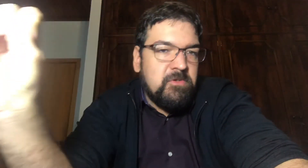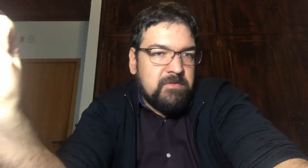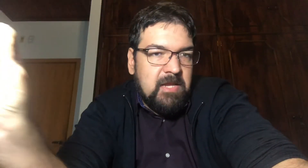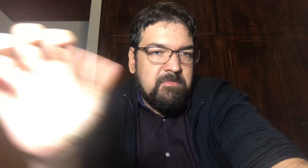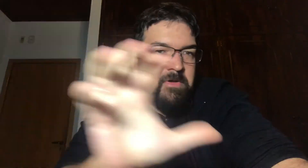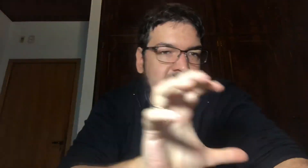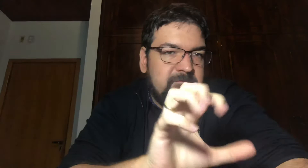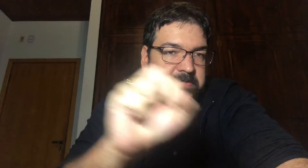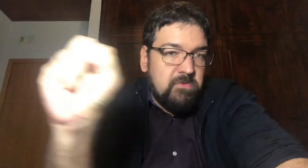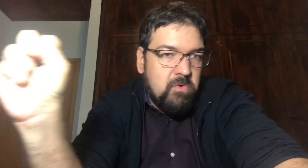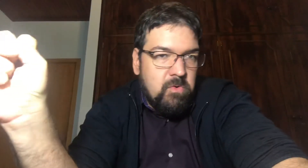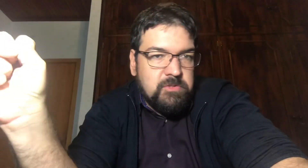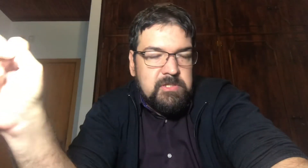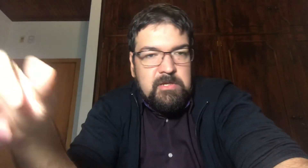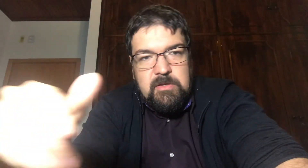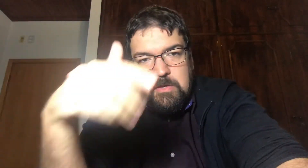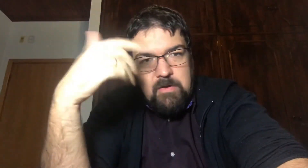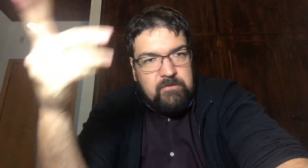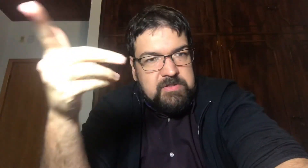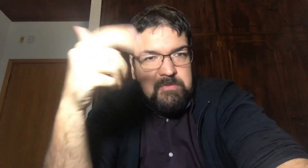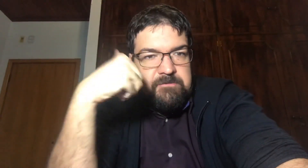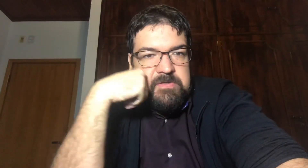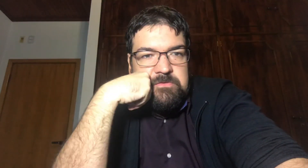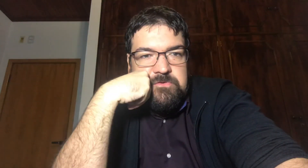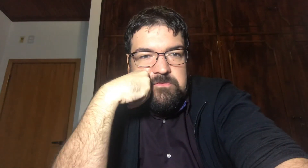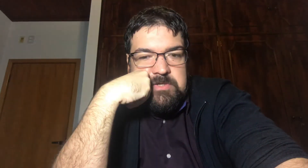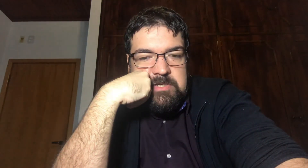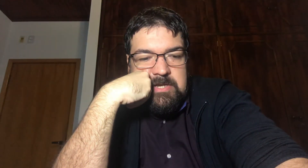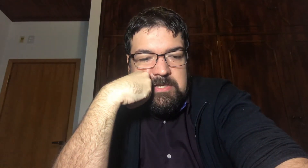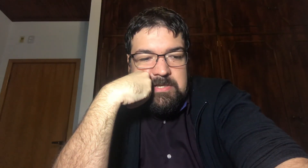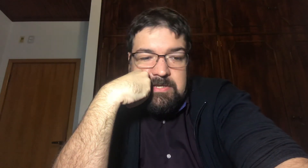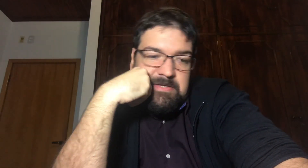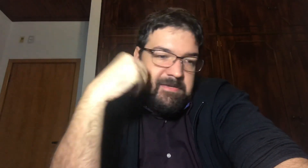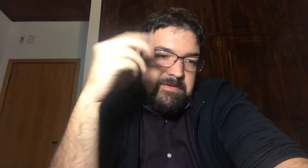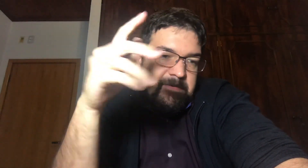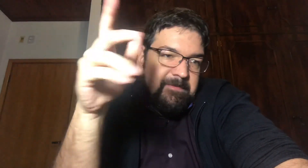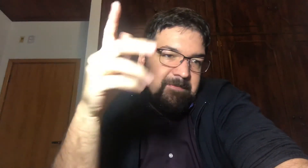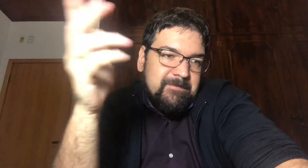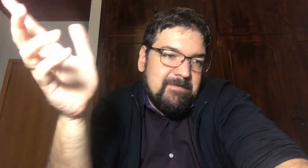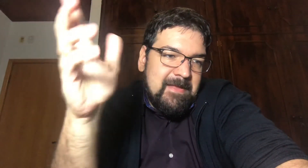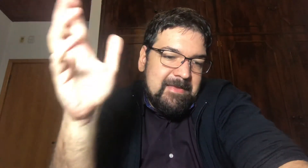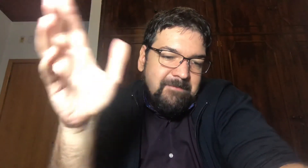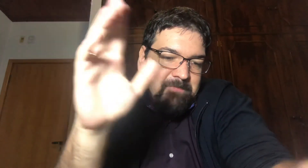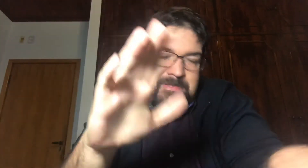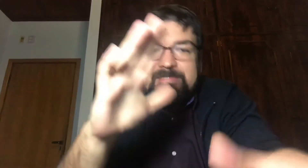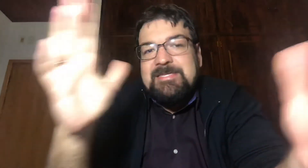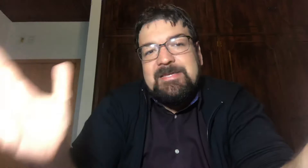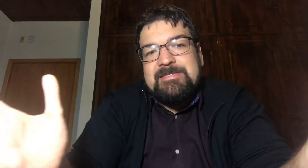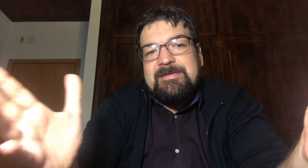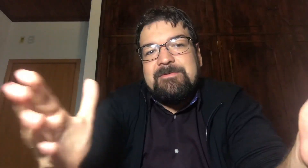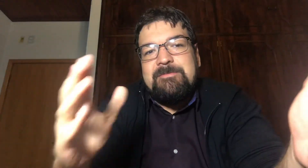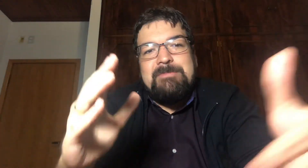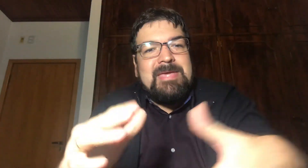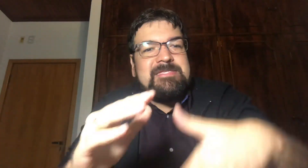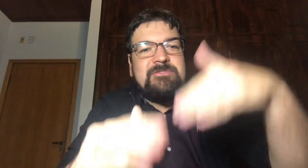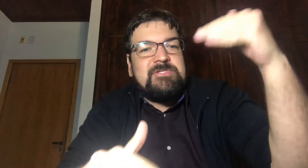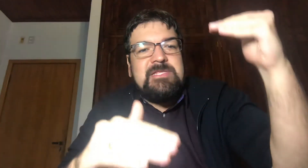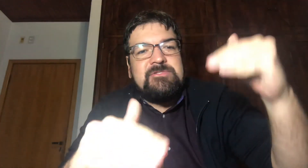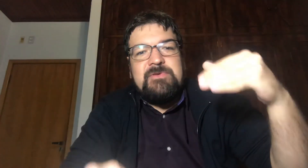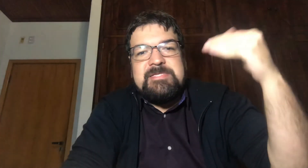muito tempo Fazer o hold Você pode Fazer um swing Aí Pode ser Que você Pegue Essas oscilações